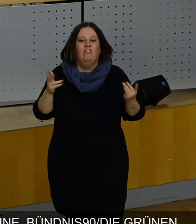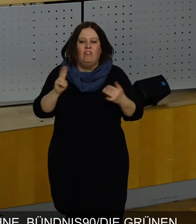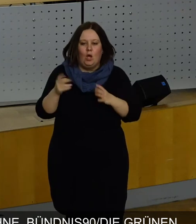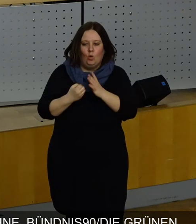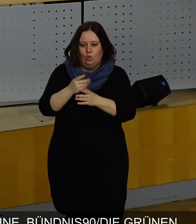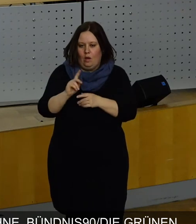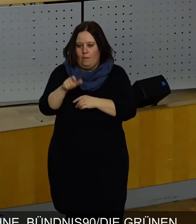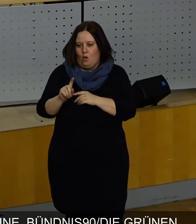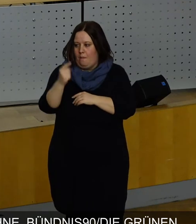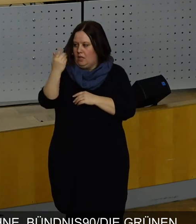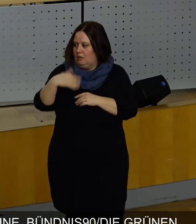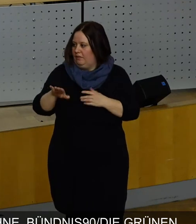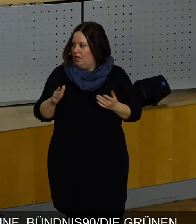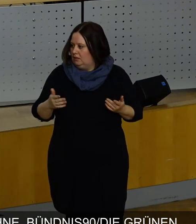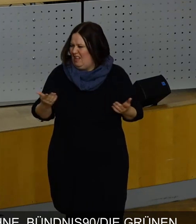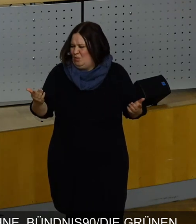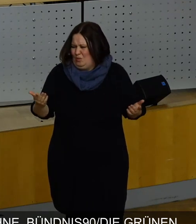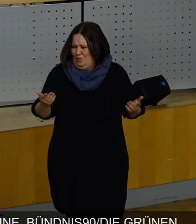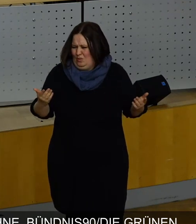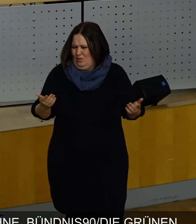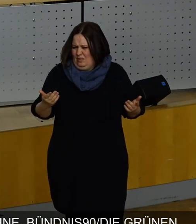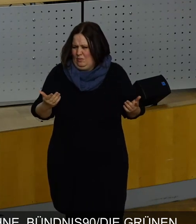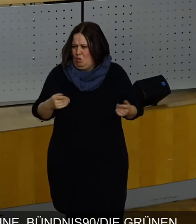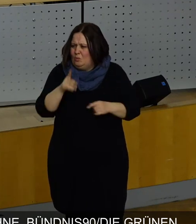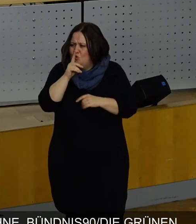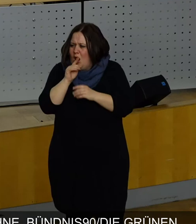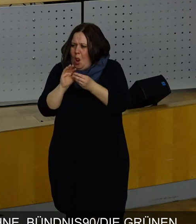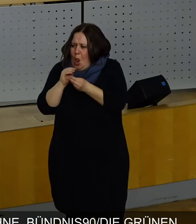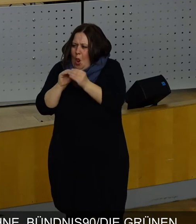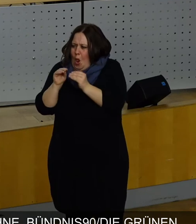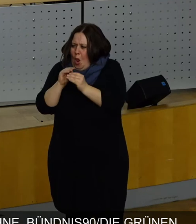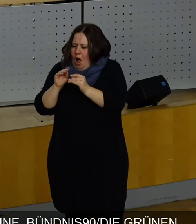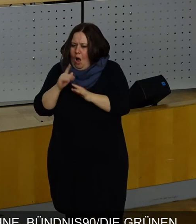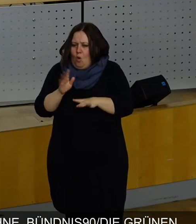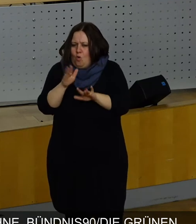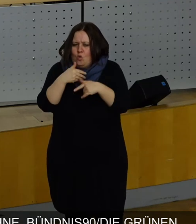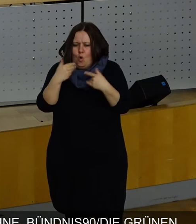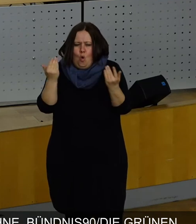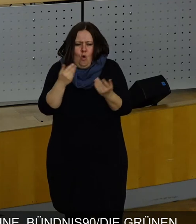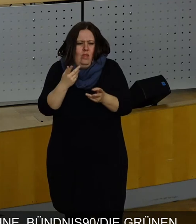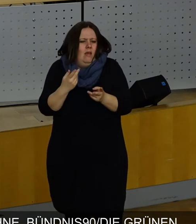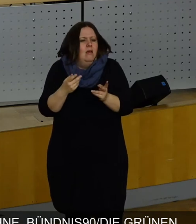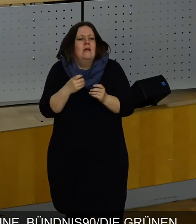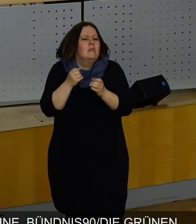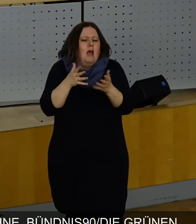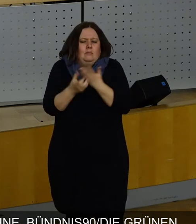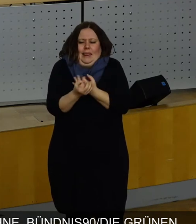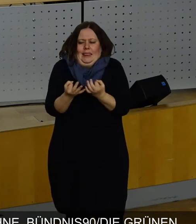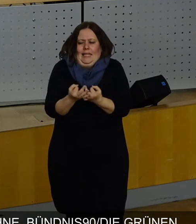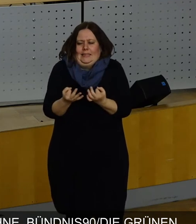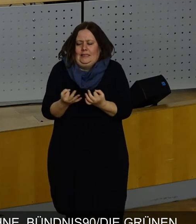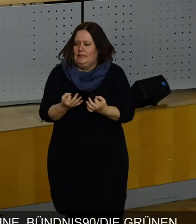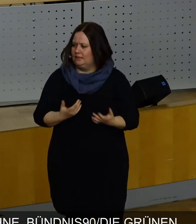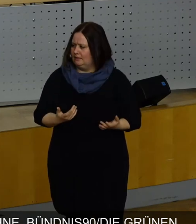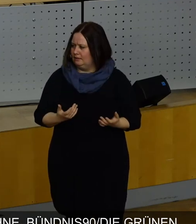Kulturbürgermeister geworden ist. Also das ist im stillen Kämmerlein und ohne jegliche Transparenz